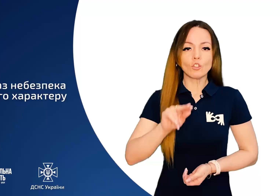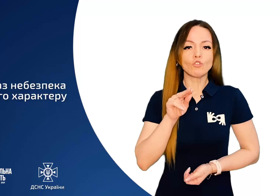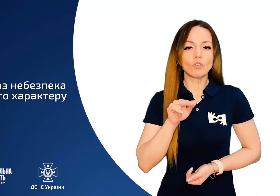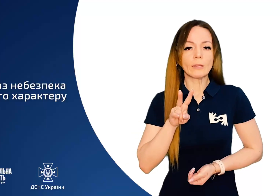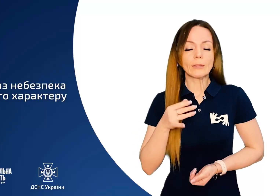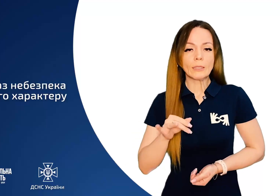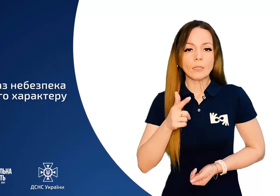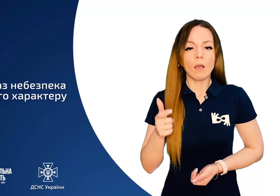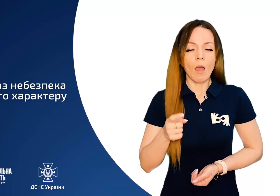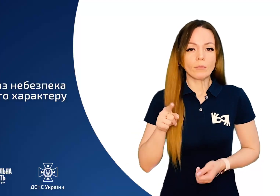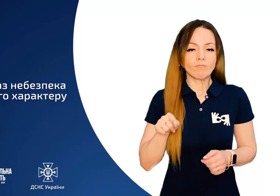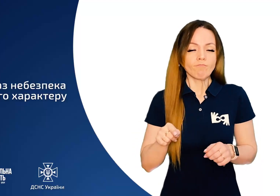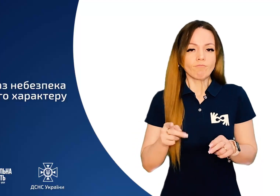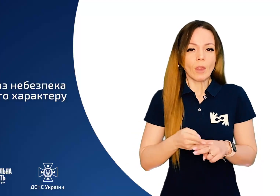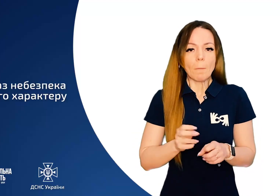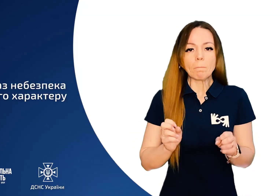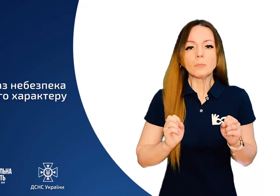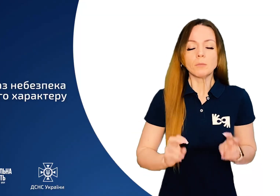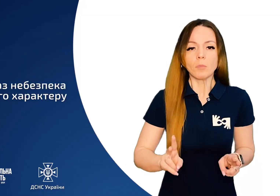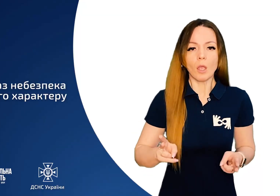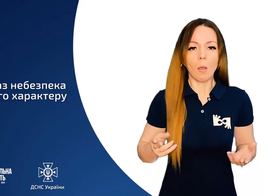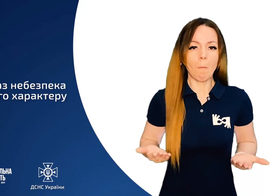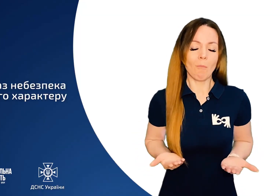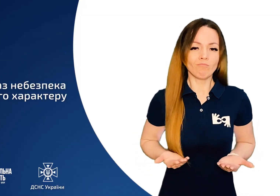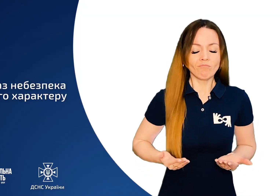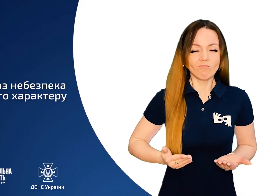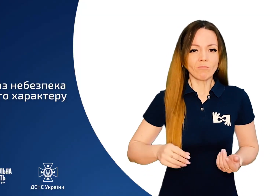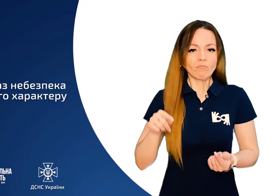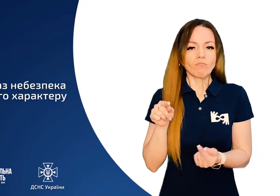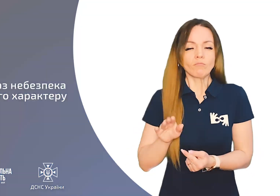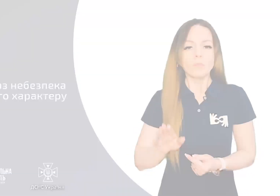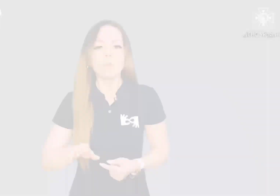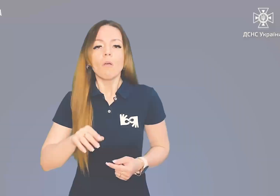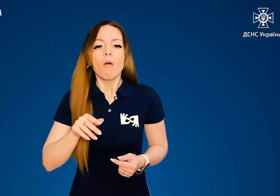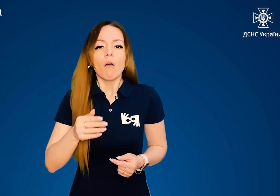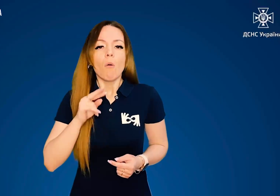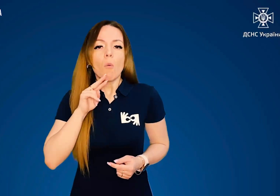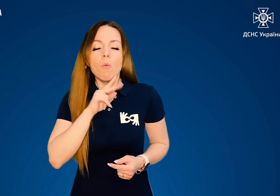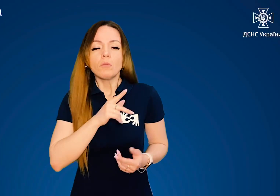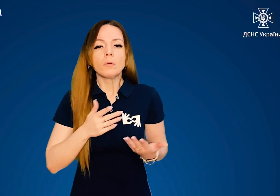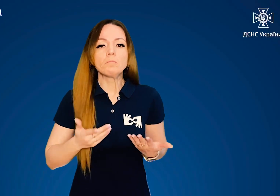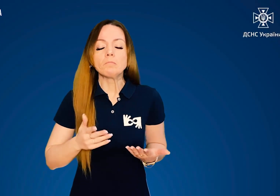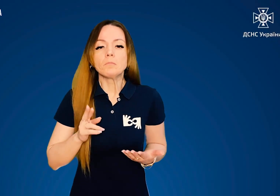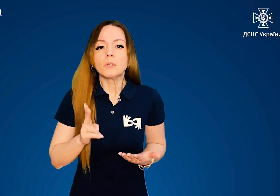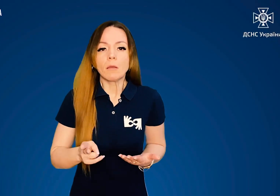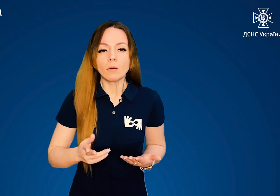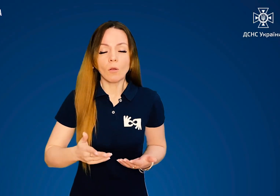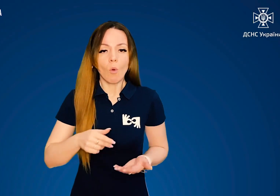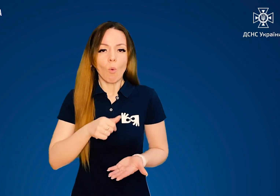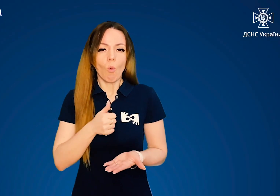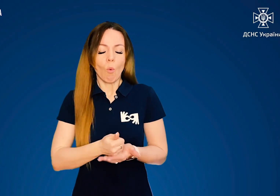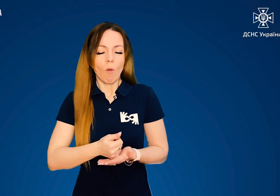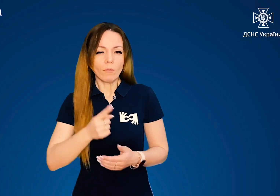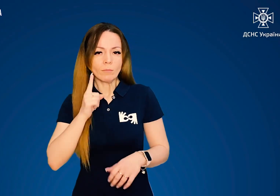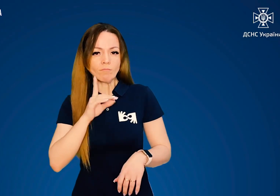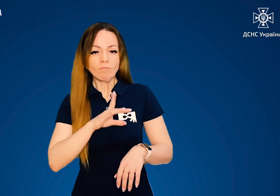Чадний газ як небезпека побутового характеру Симптоми отруєння Головним